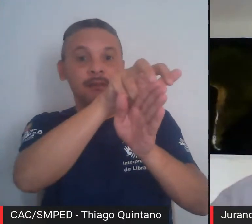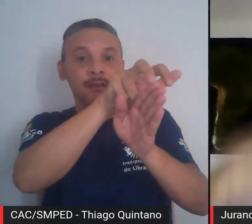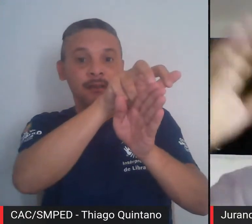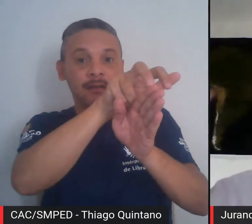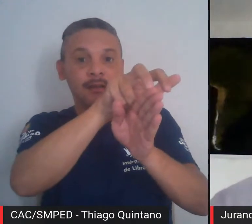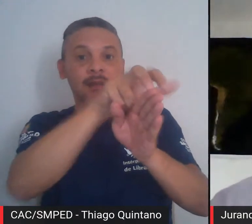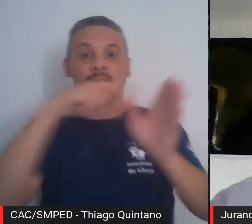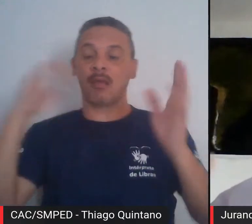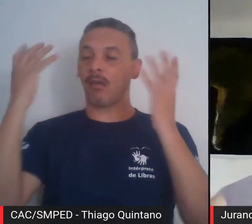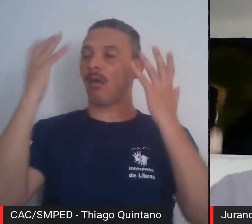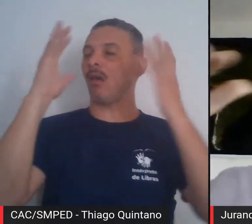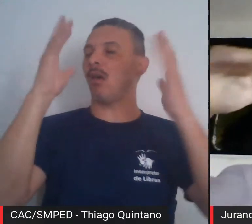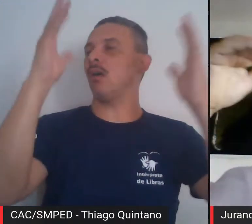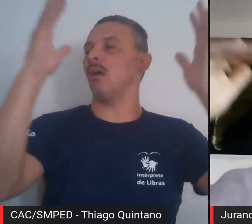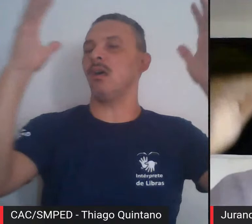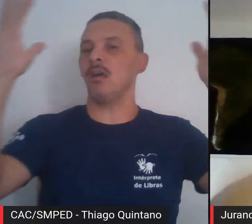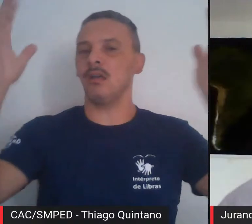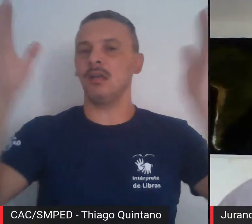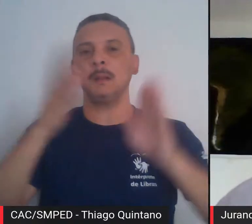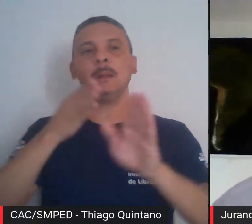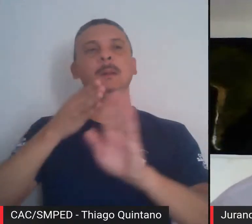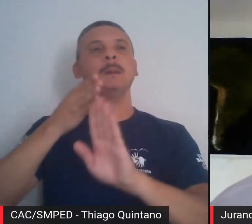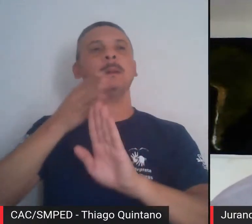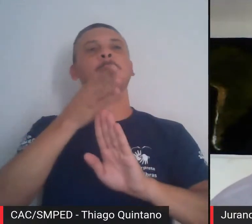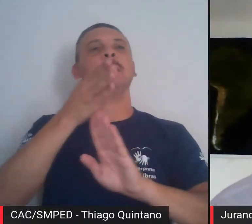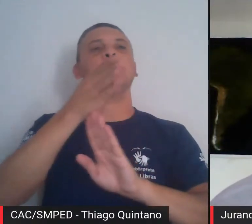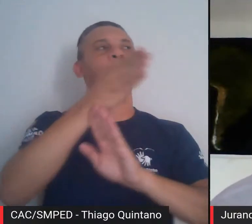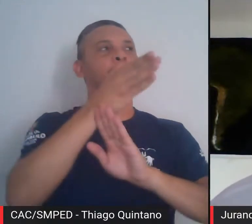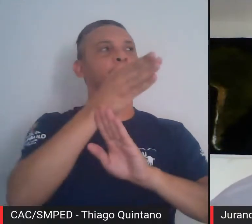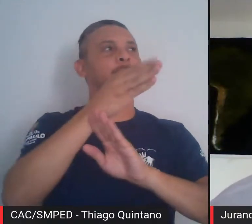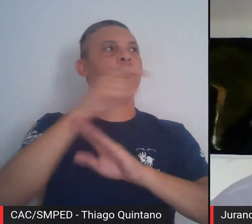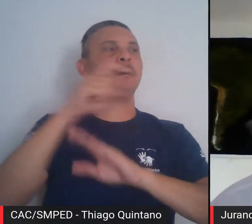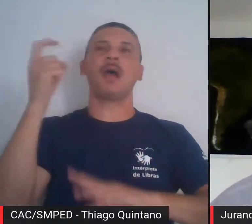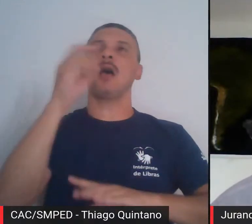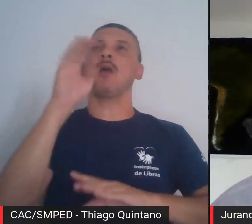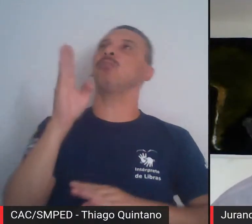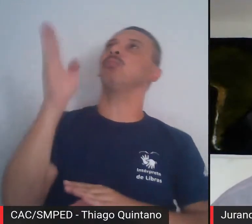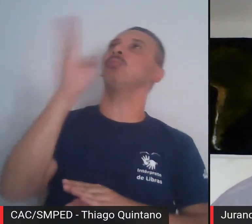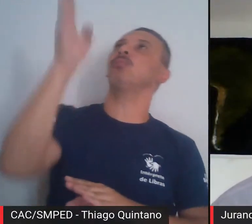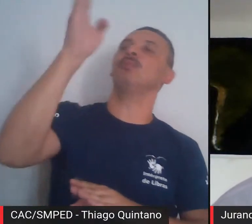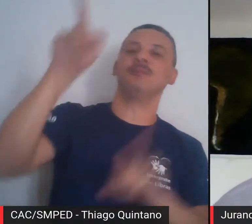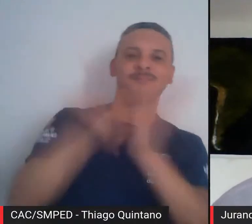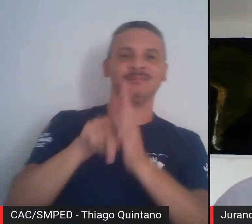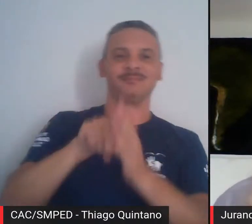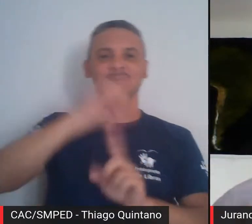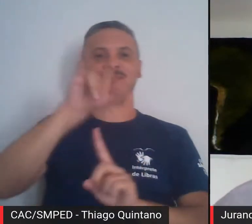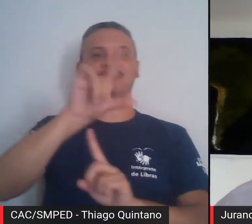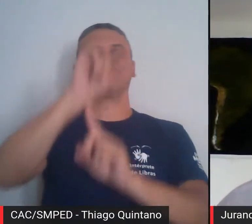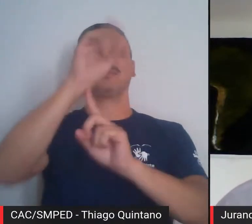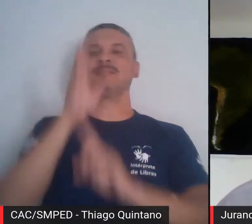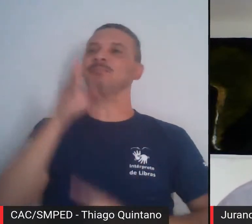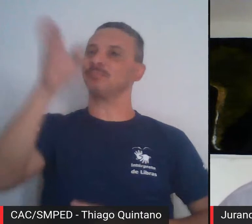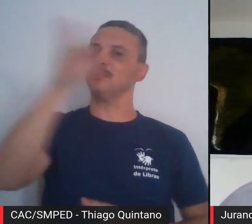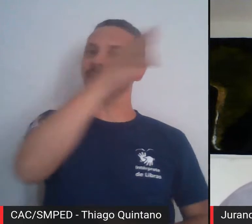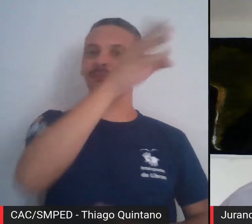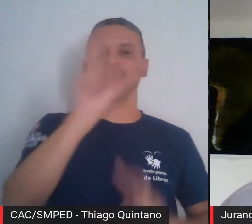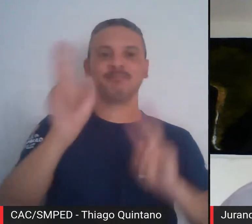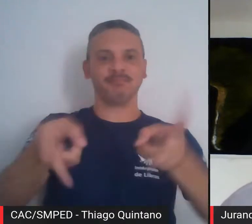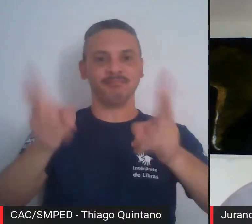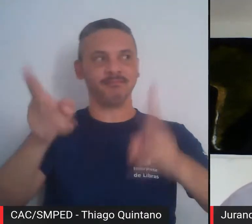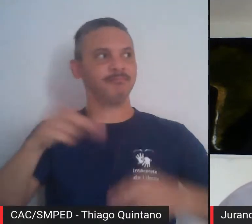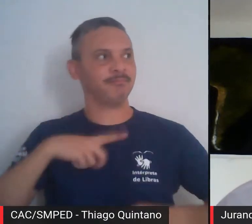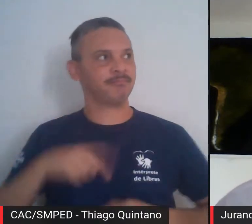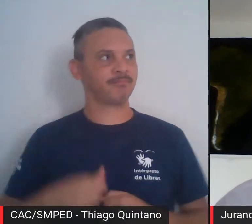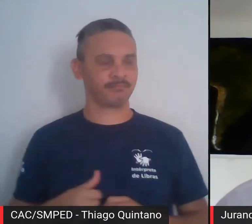mato e anda no campo e vai até os dois topos que o Pico tem. Então, isso eu vivi bastante, eu vivi